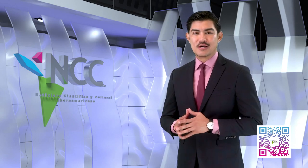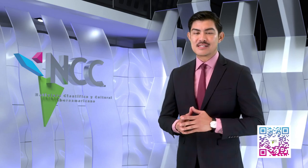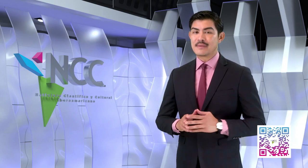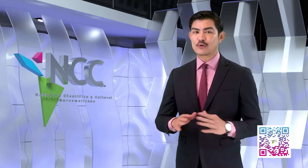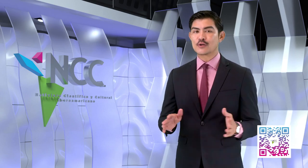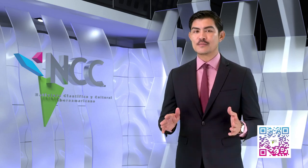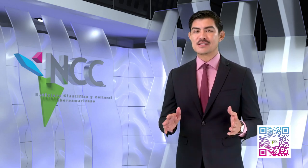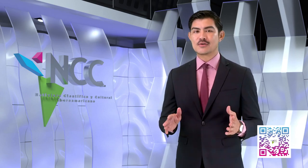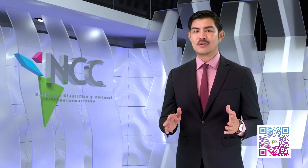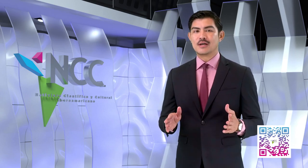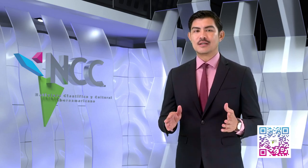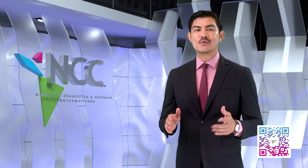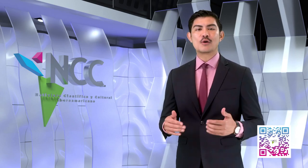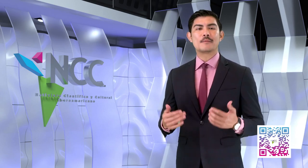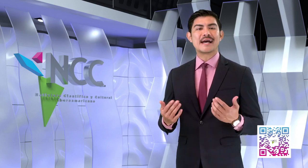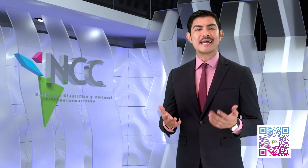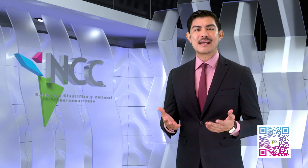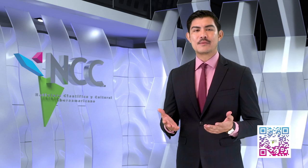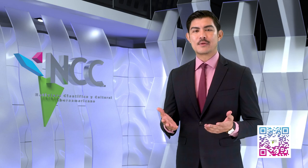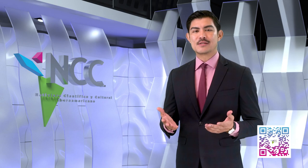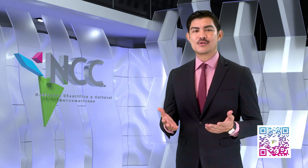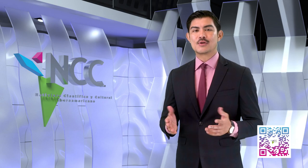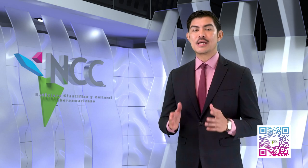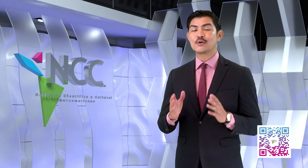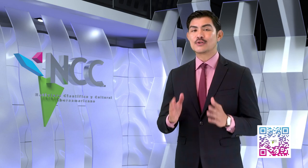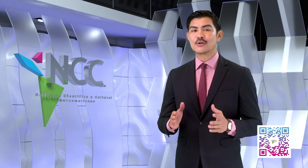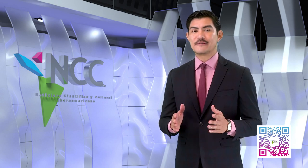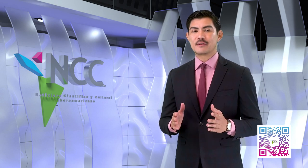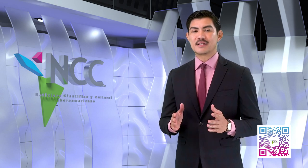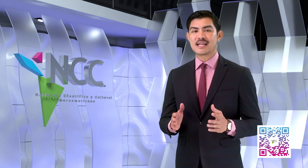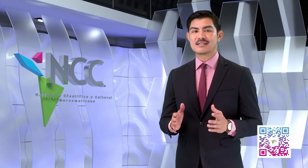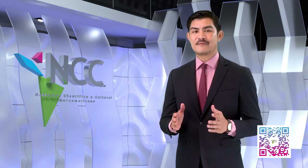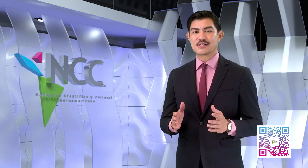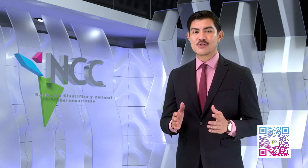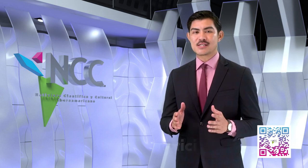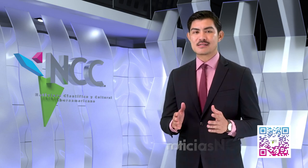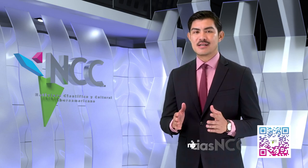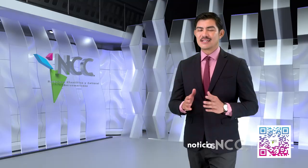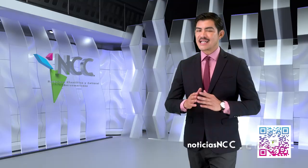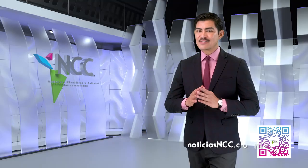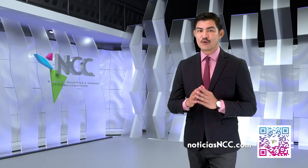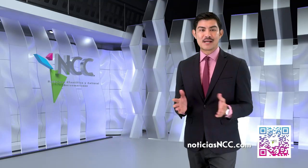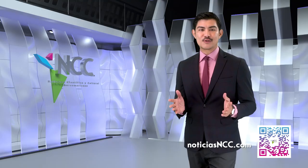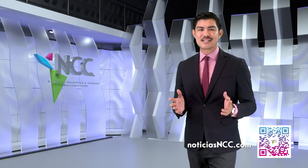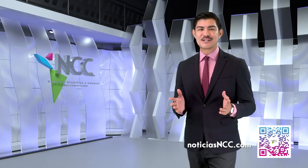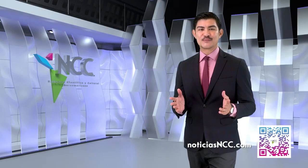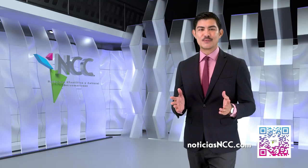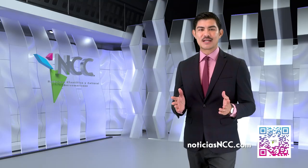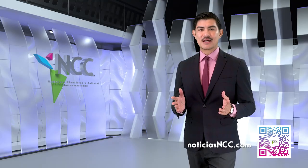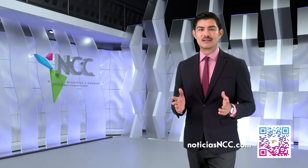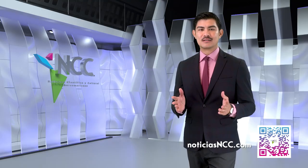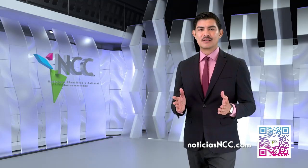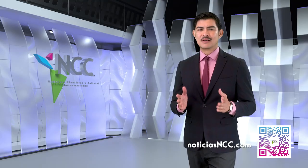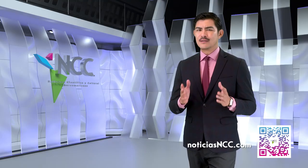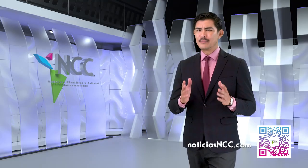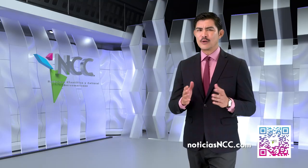se marcó el comienzo de una nueva era en la prevención y control de enfermedades infecciosas, transformando la salud pública. Pero,